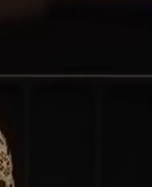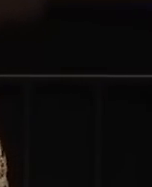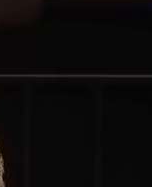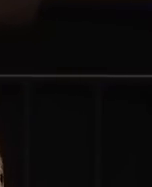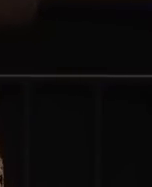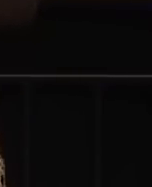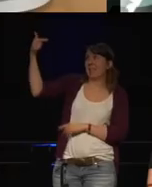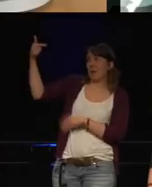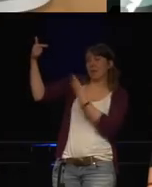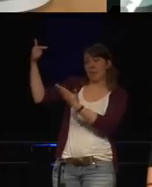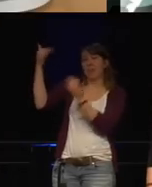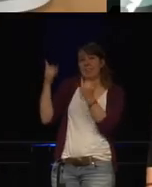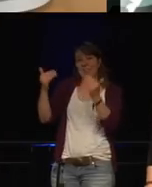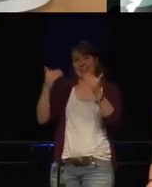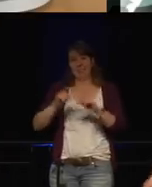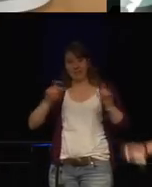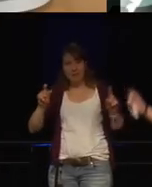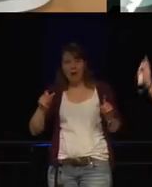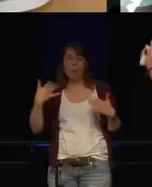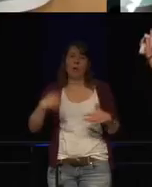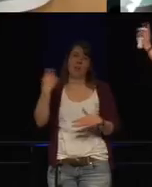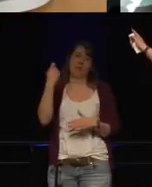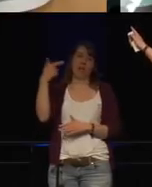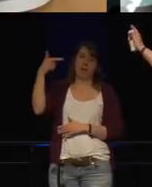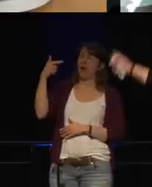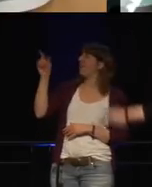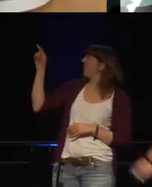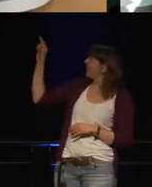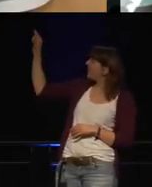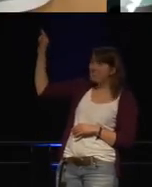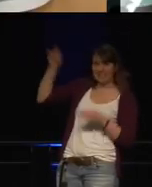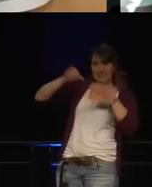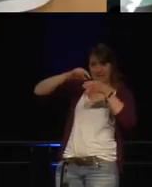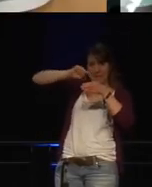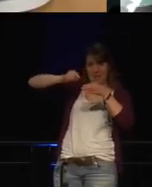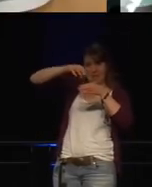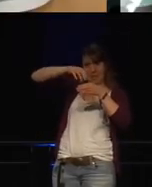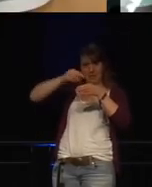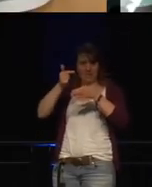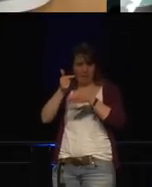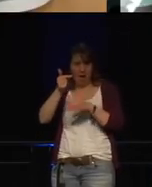Jetzt kommen wir von einer sehr billigen Kamera zu einer sehr Hightech-Kamera. Wann sieht sie hier?